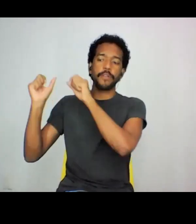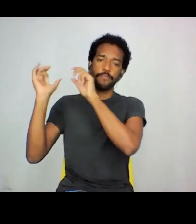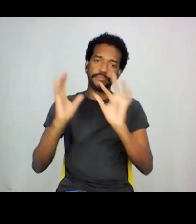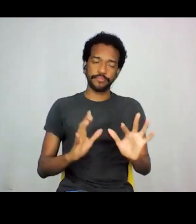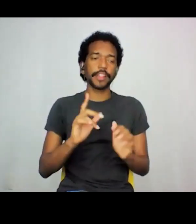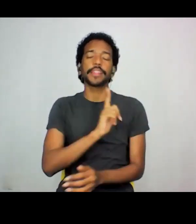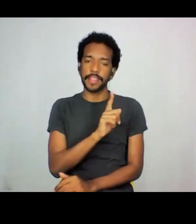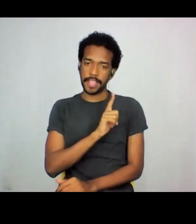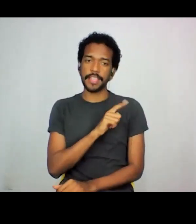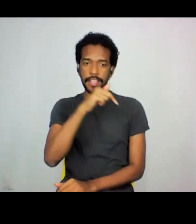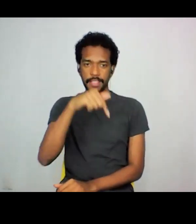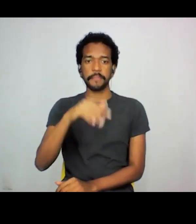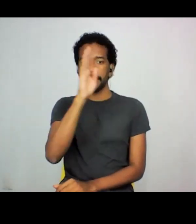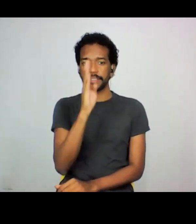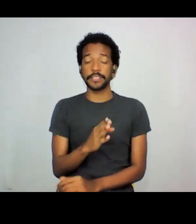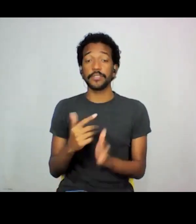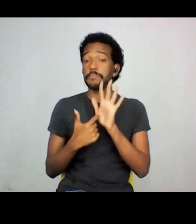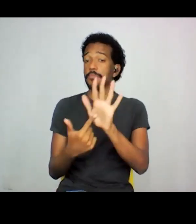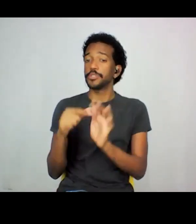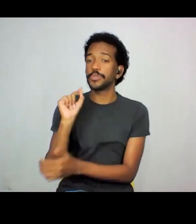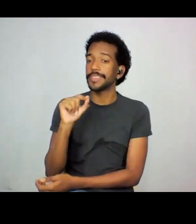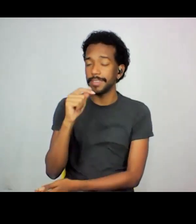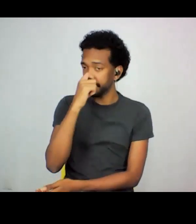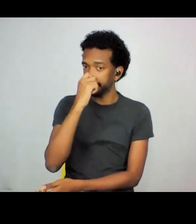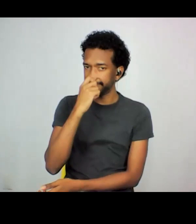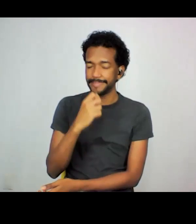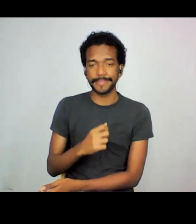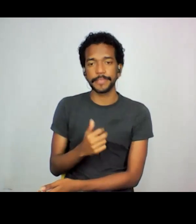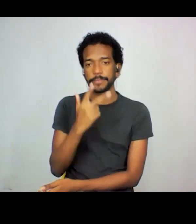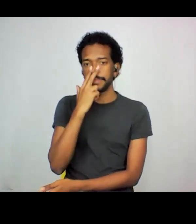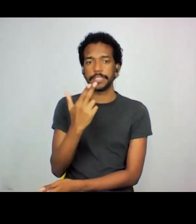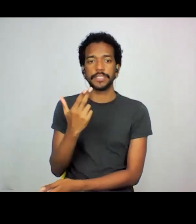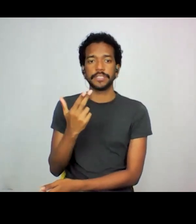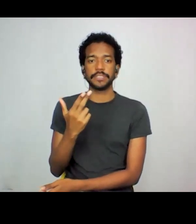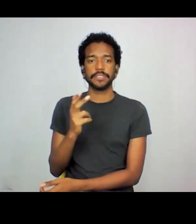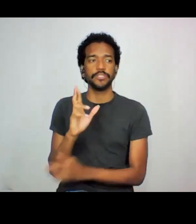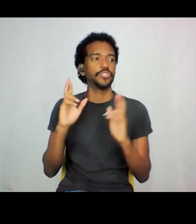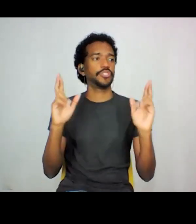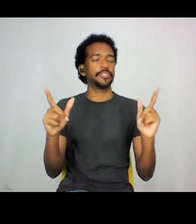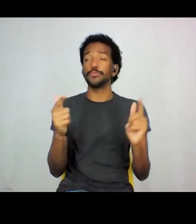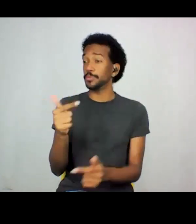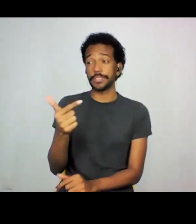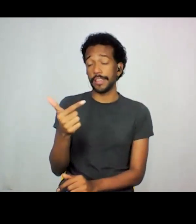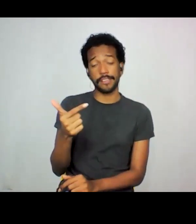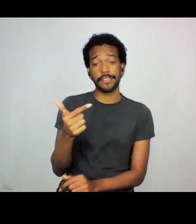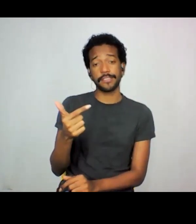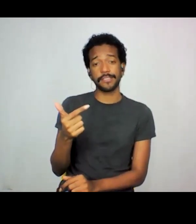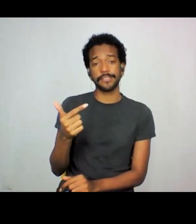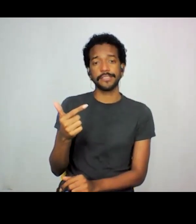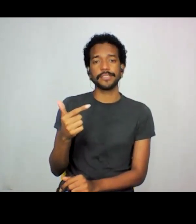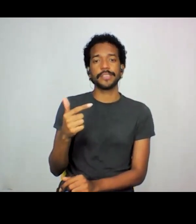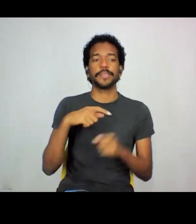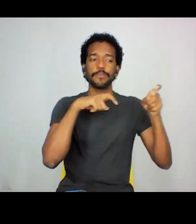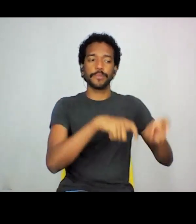e eles faziam, assim, às vezes em distinção, né, entre a população rural